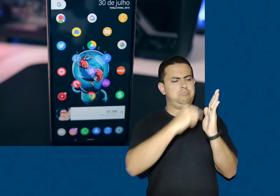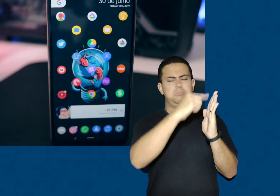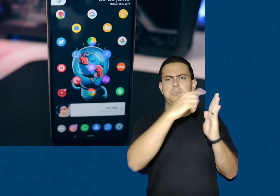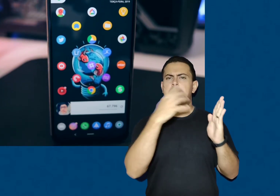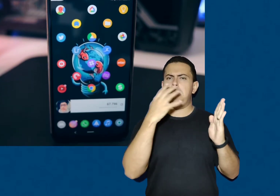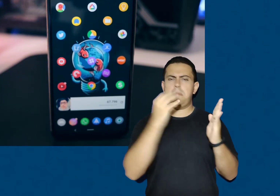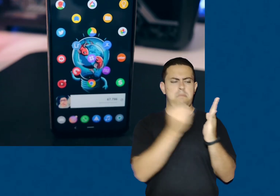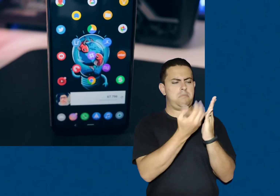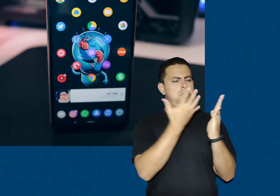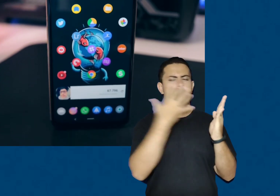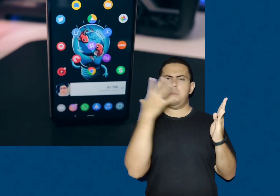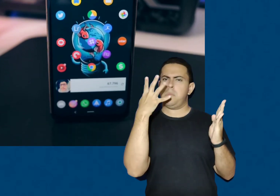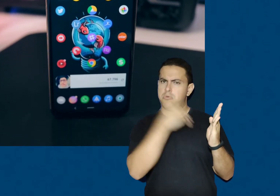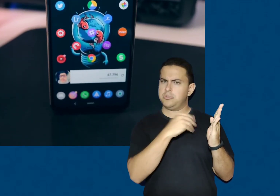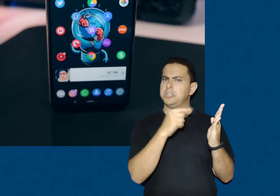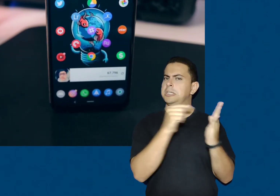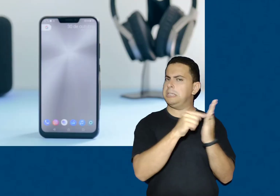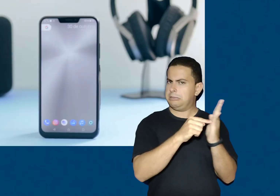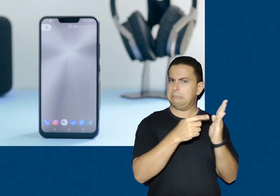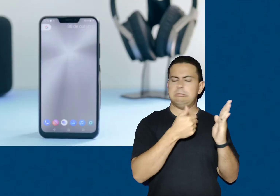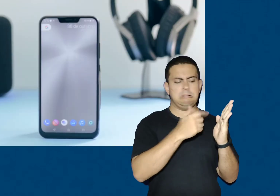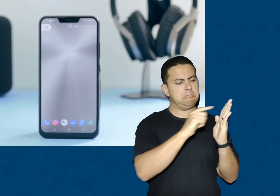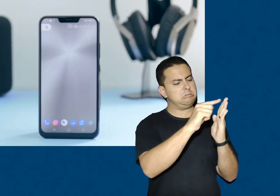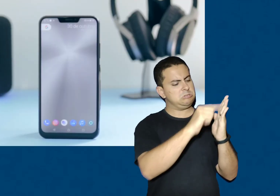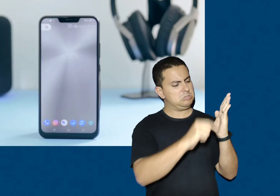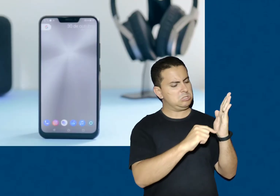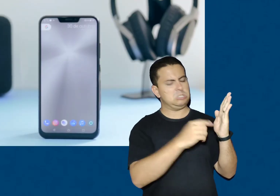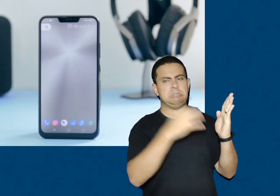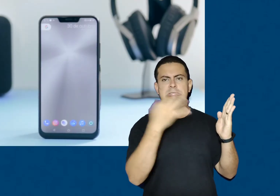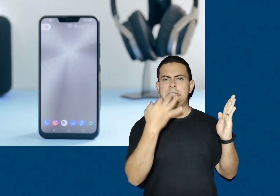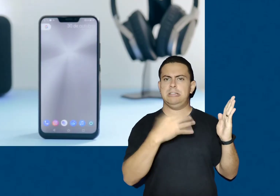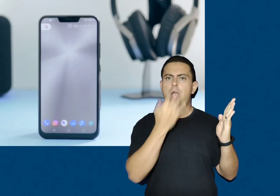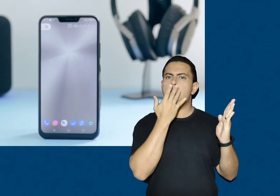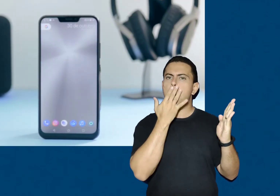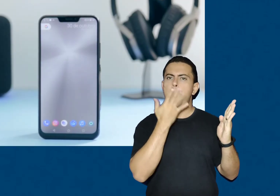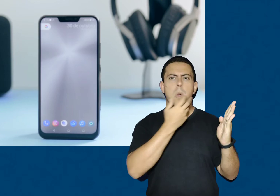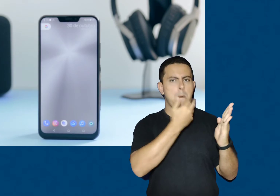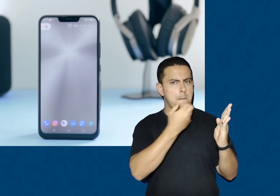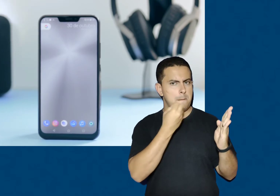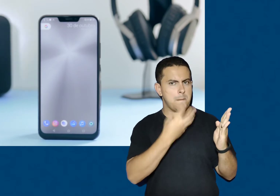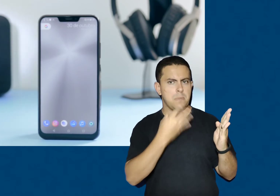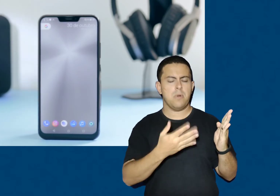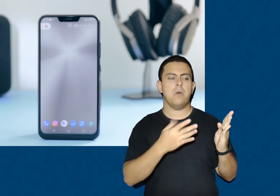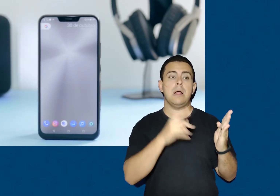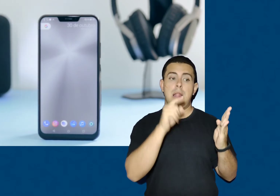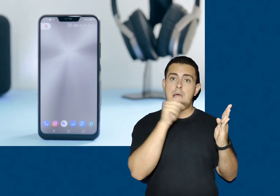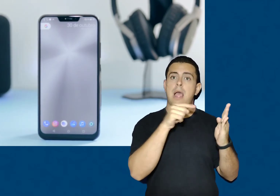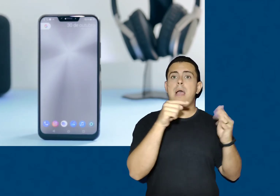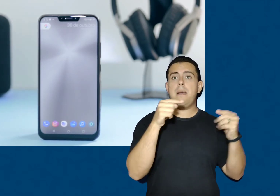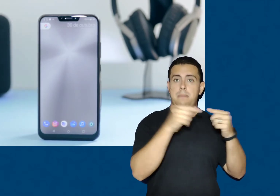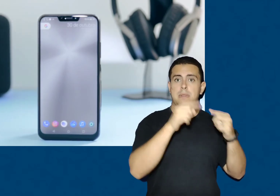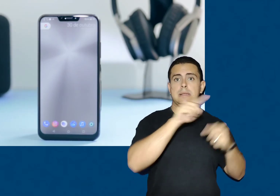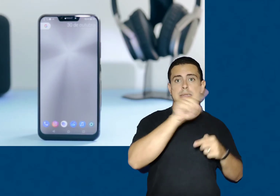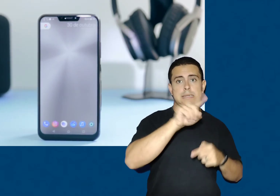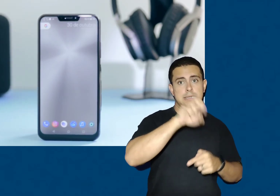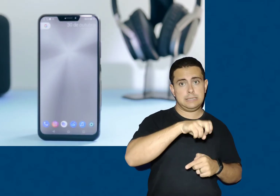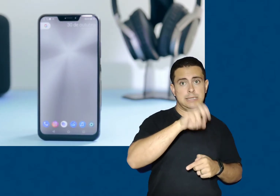mercado hoje. Eu simplesmente adoro a tela que a Asus colocou no Zenfone 5Z, e isso vale também para o Zenfone 5, porque é a mesma tela. A